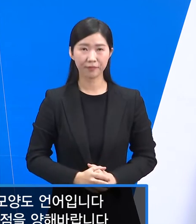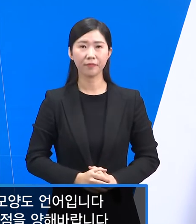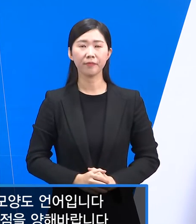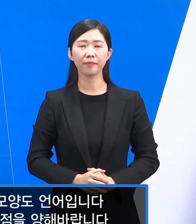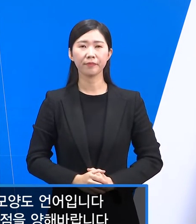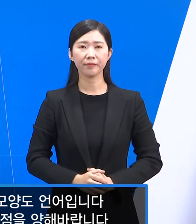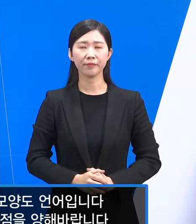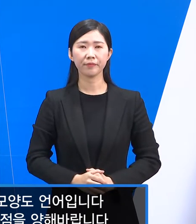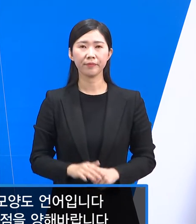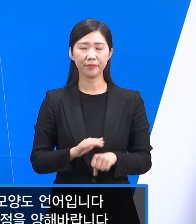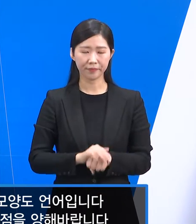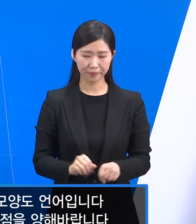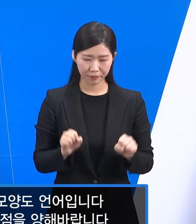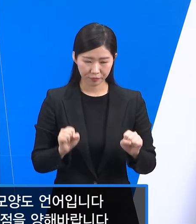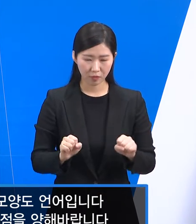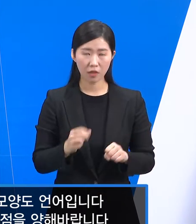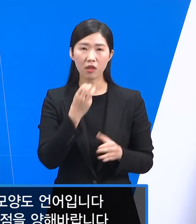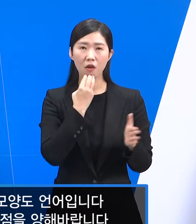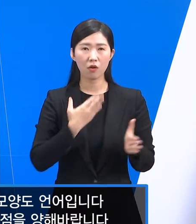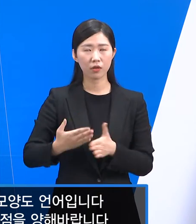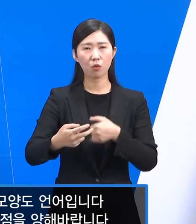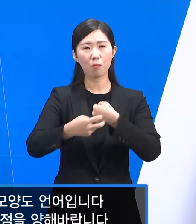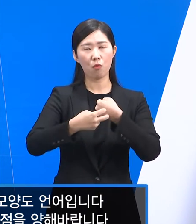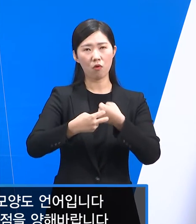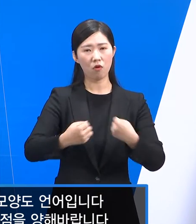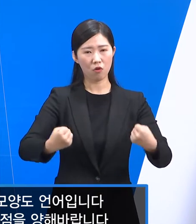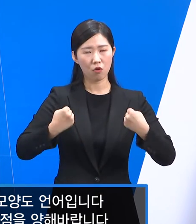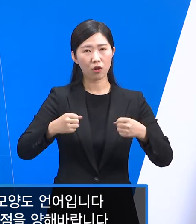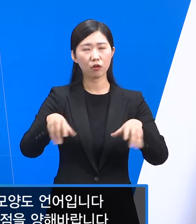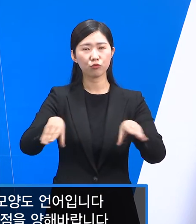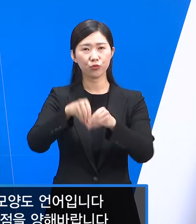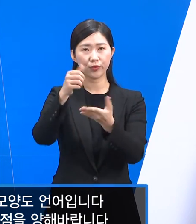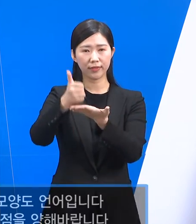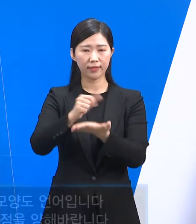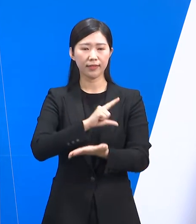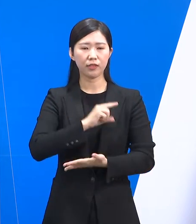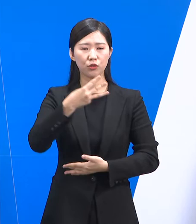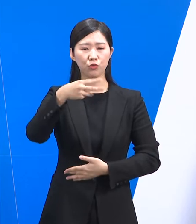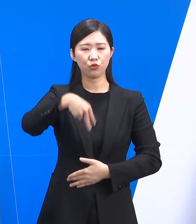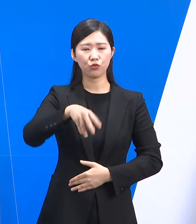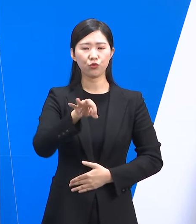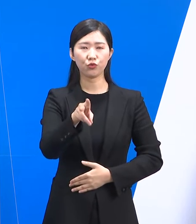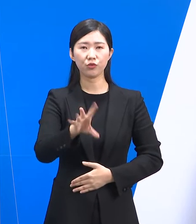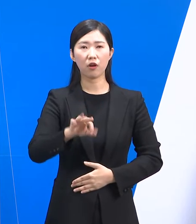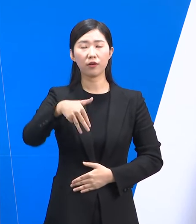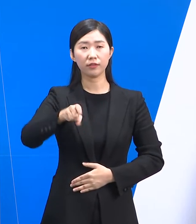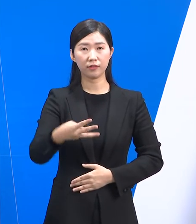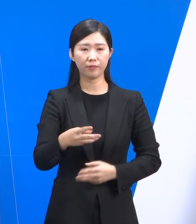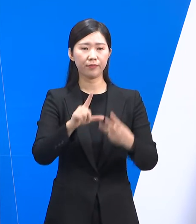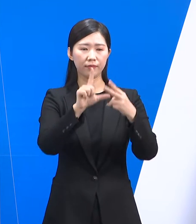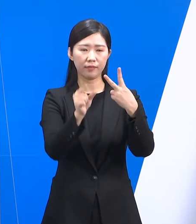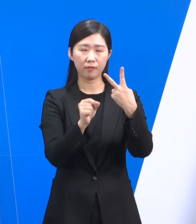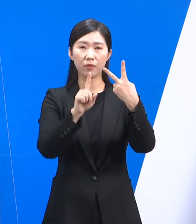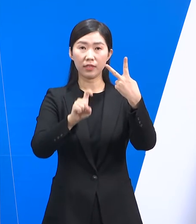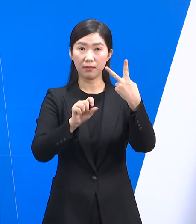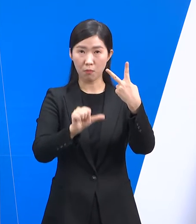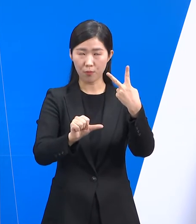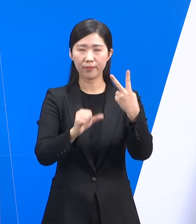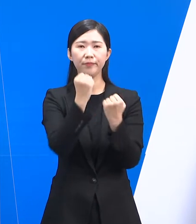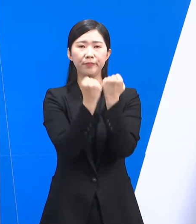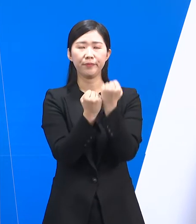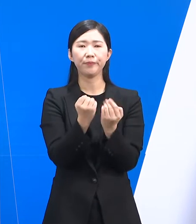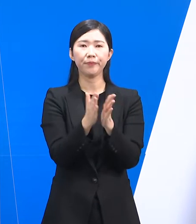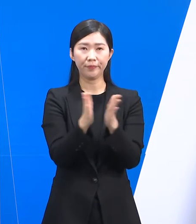네 안녕하십니까. 경기도 보건건강국장 류영철입니다. 2월 15일 화요일 경기도 코로나19 대응 정례